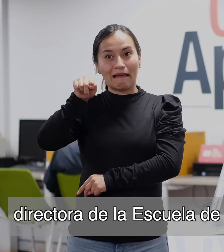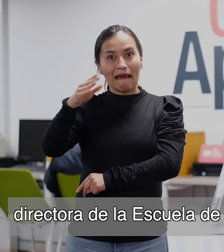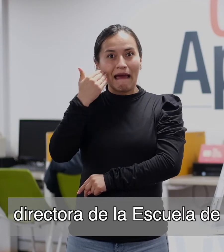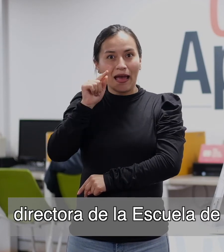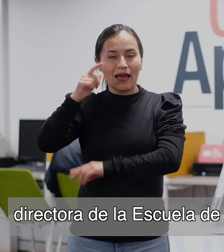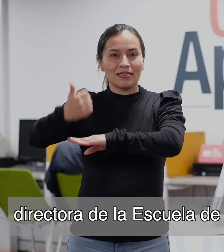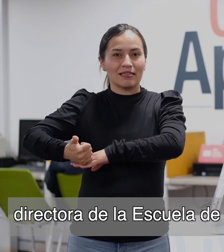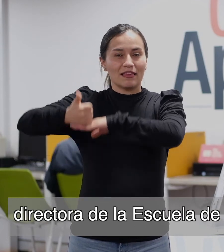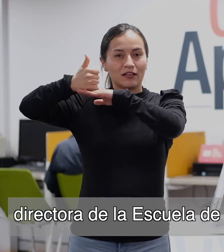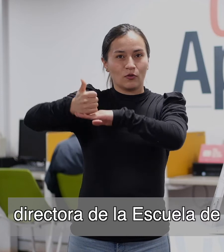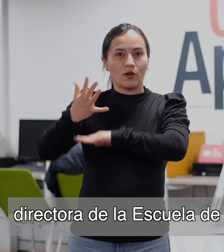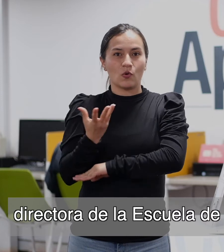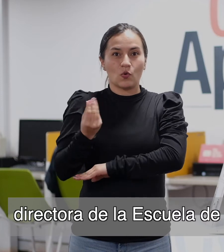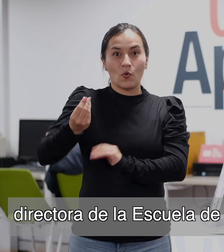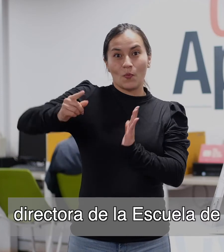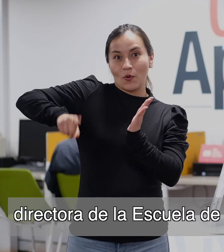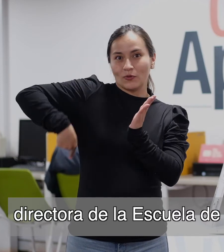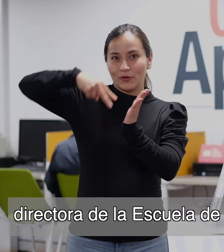Directora de la Escuela de Lectores de Biblorred